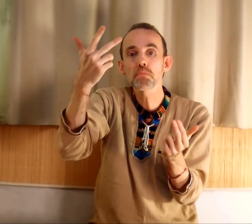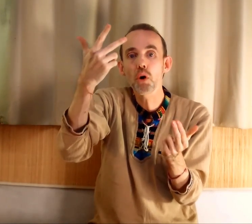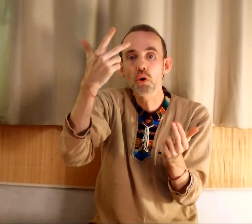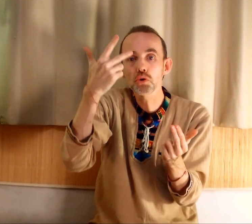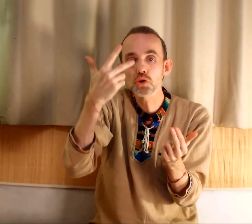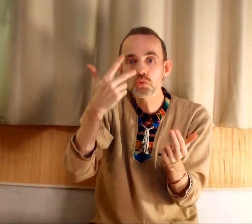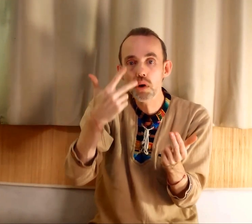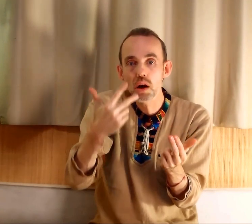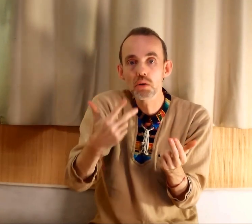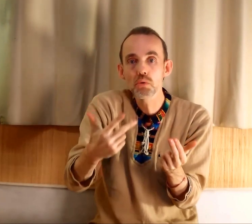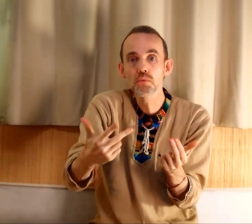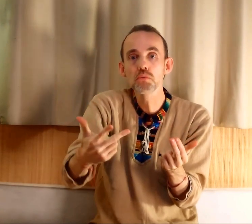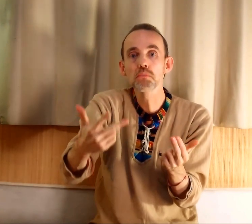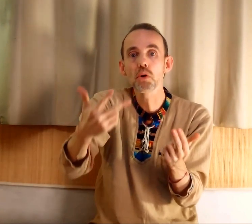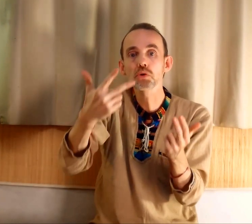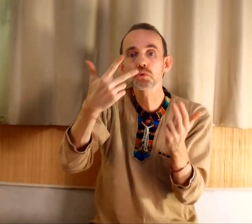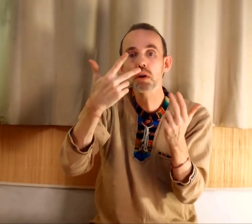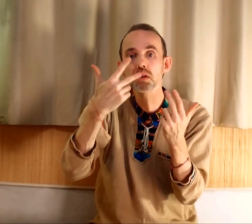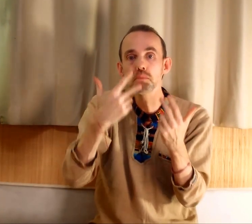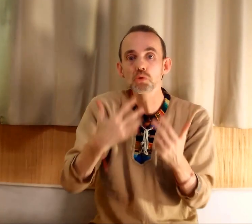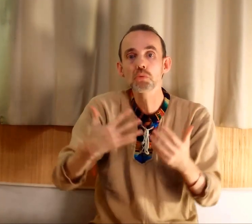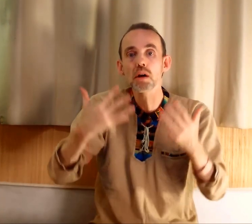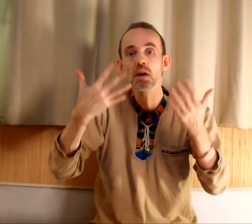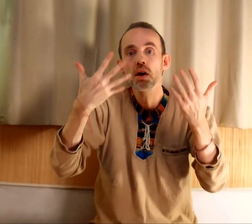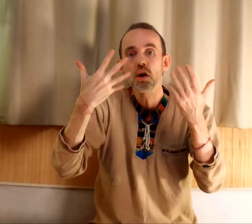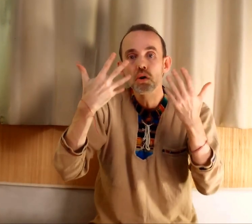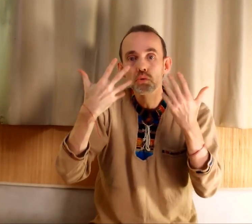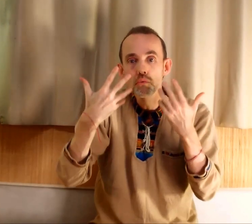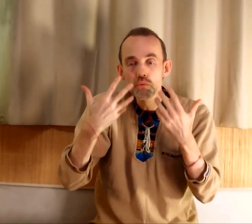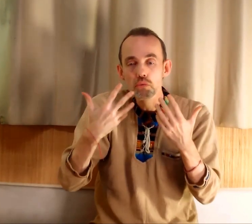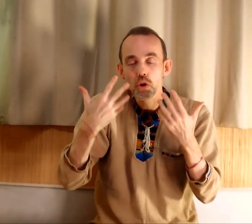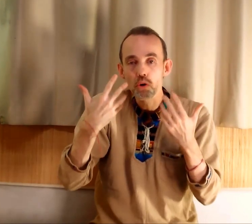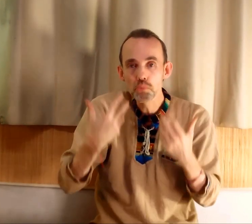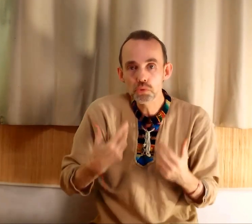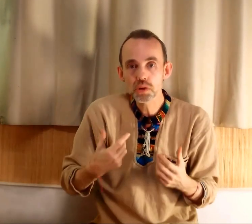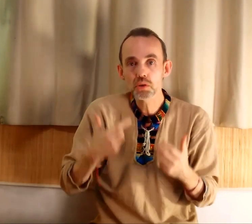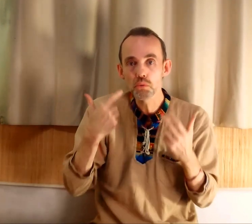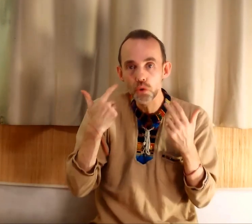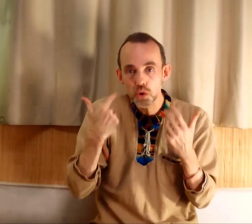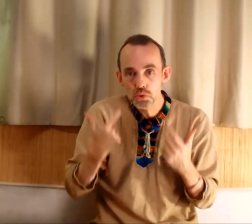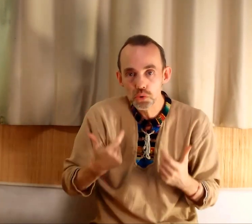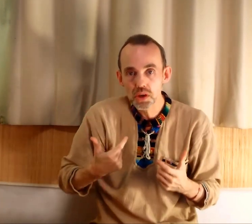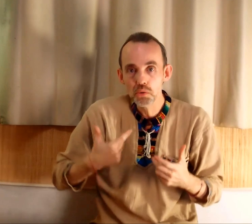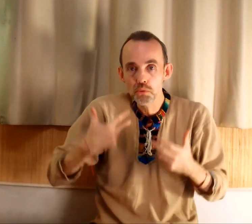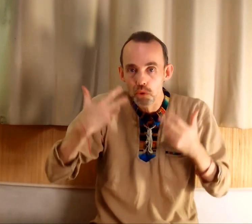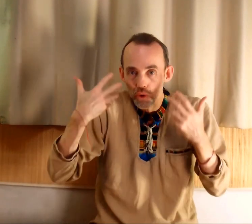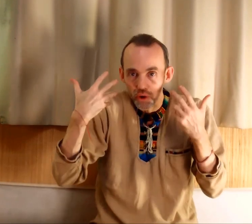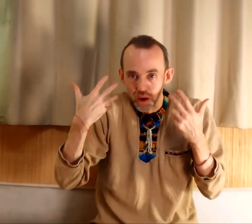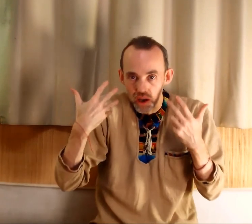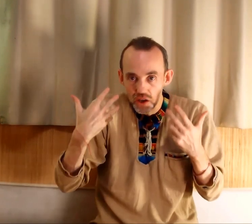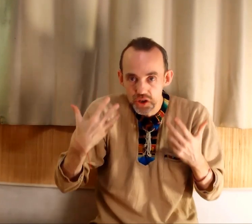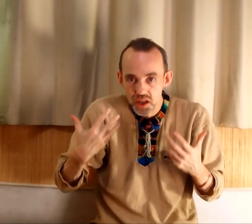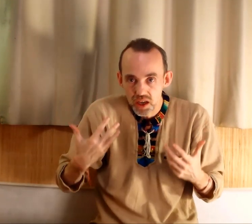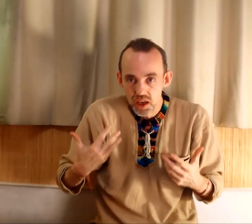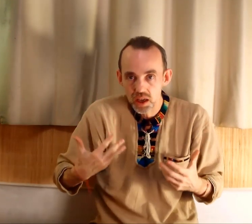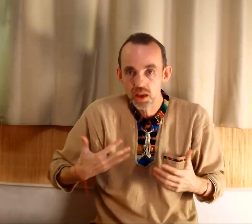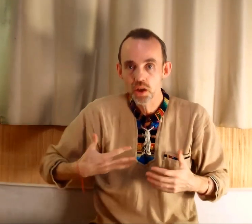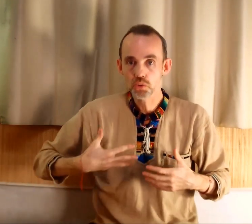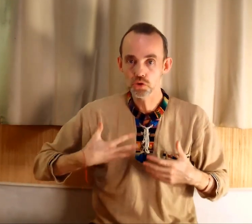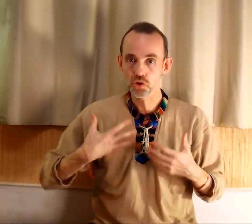prendre soin, de vous prendre soin des besoins, de vous reposer, de vous ressourcer, de vous régénérer, de